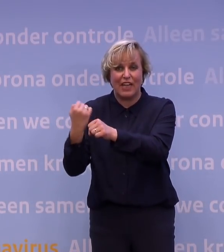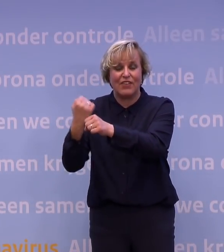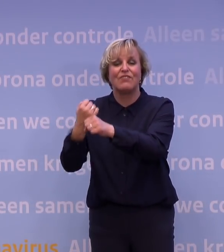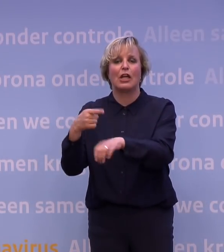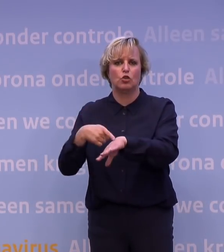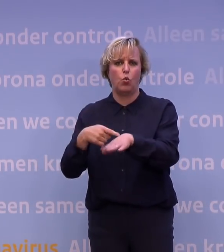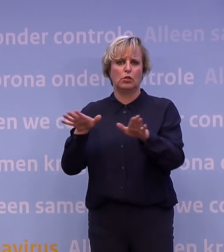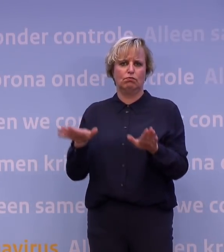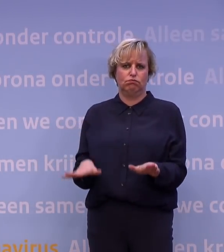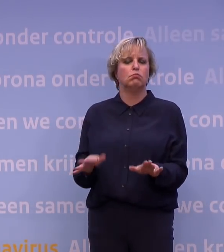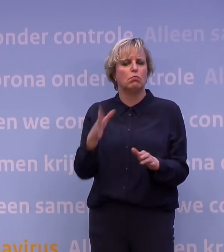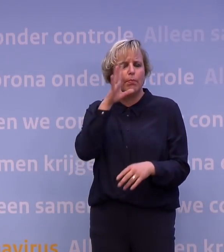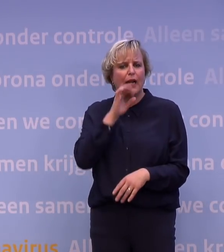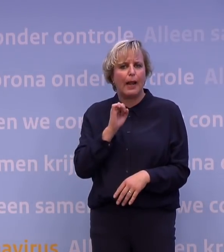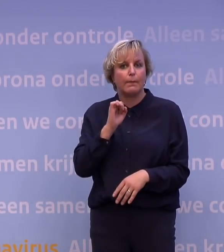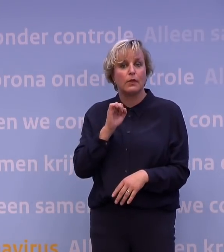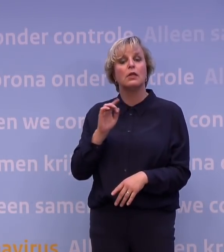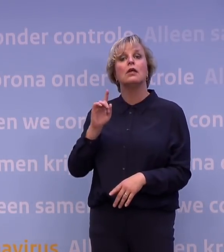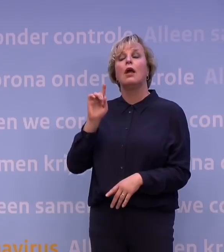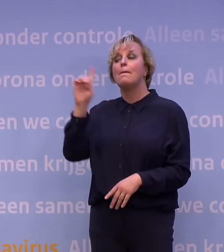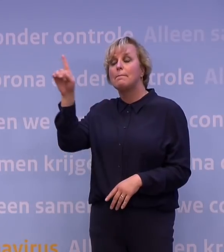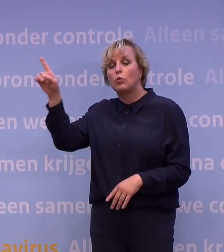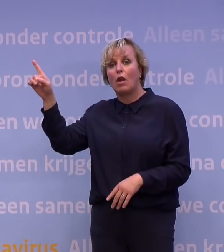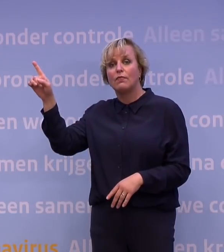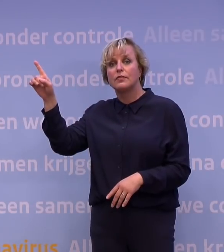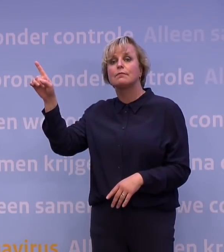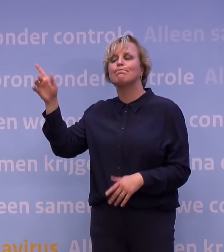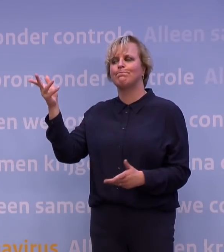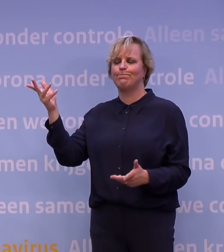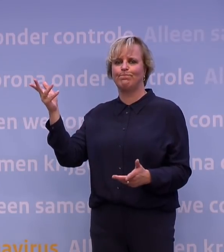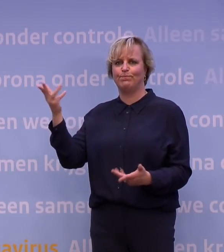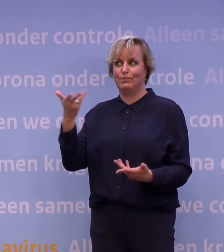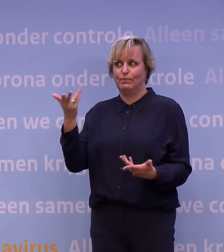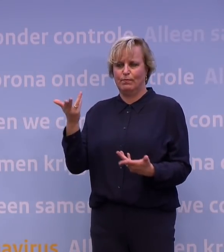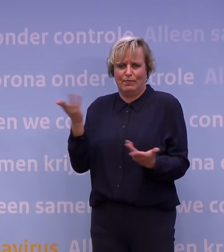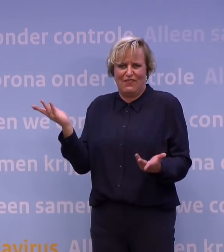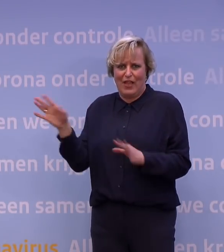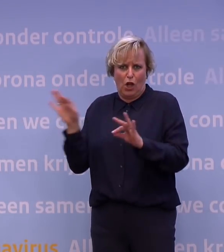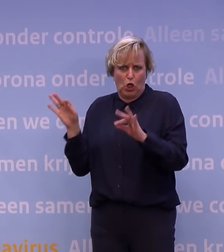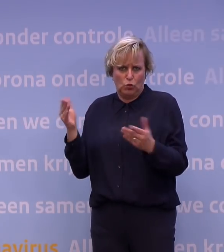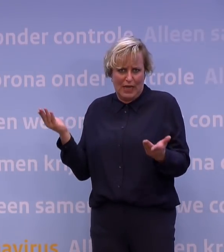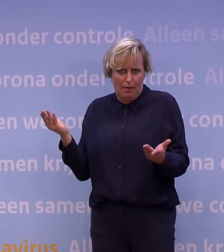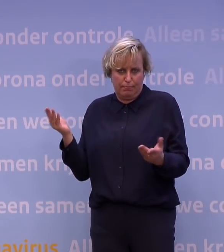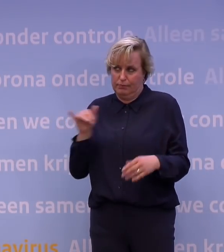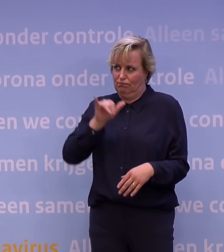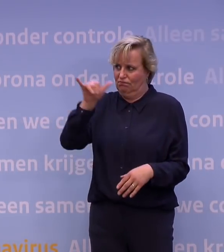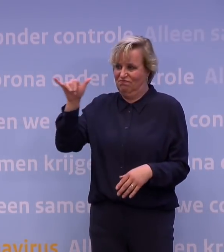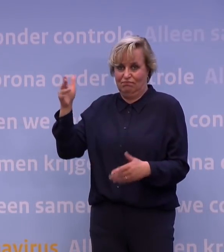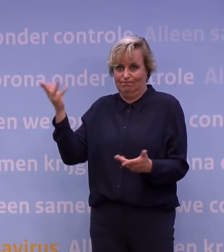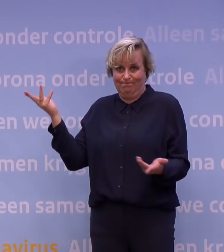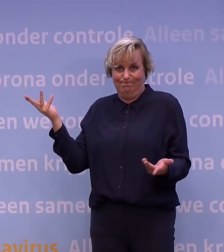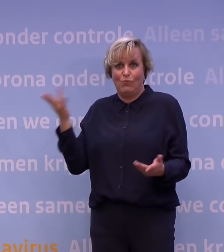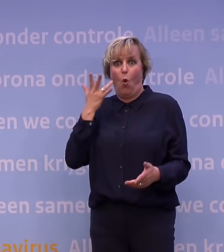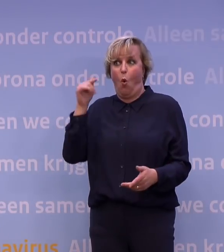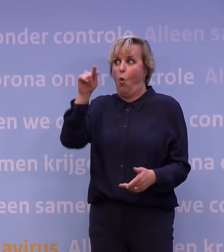je naar het buitenland, dan geldt als altijd dat er niet heel veel buitenland meer is waar je heen kan, want heel veel buitenland is op oranje omdat wij hebben